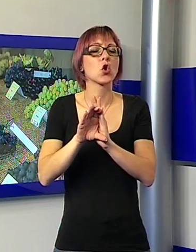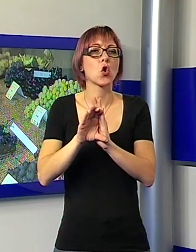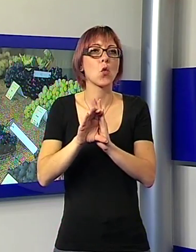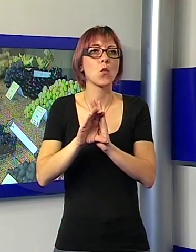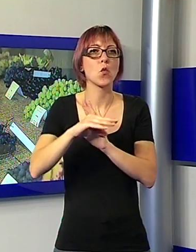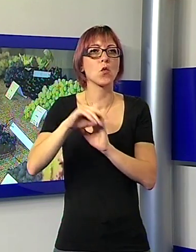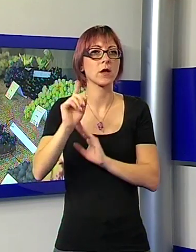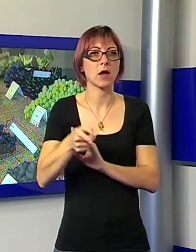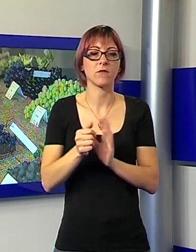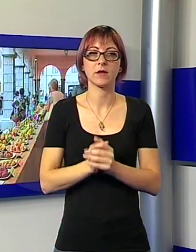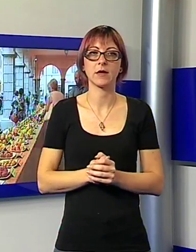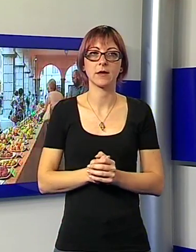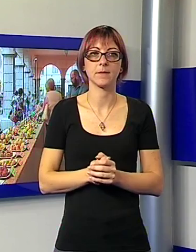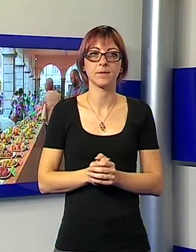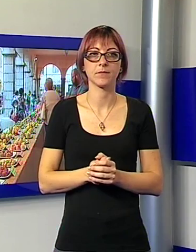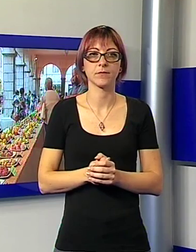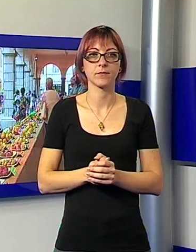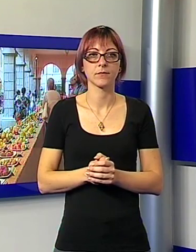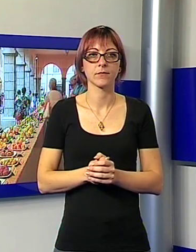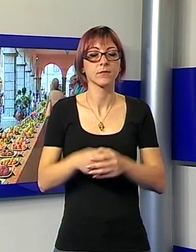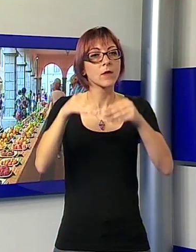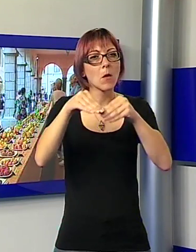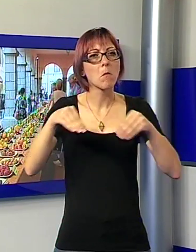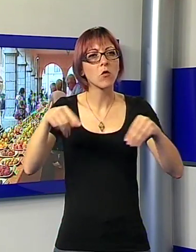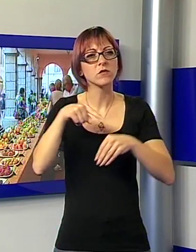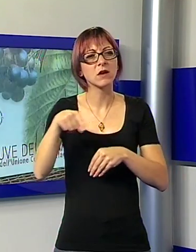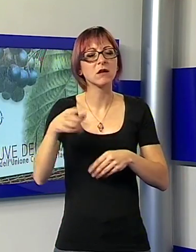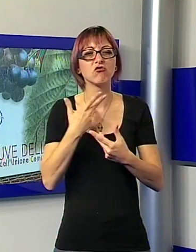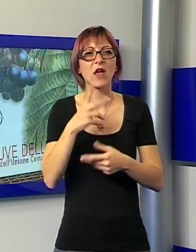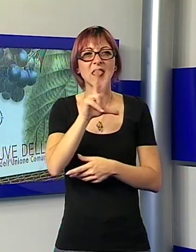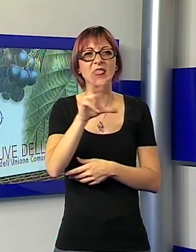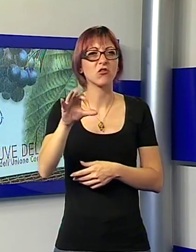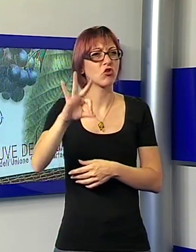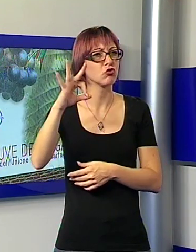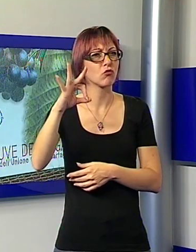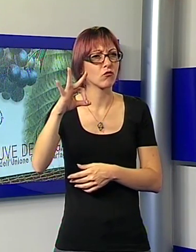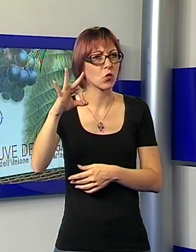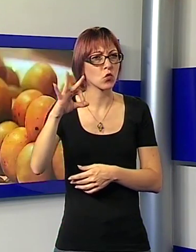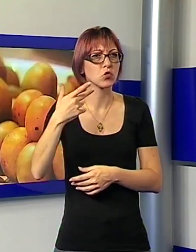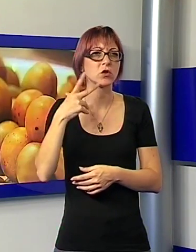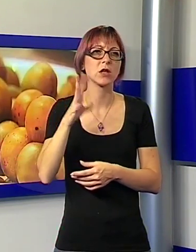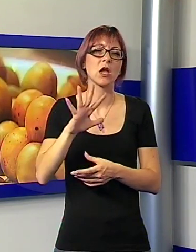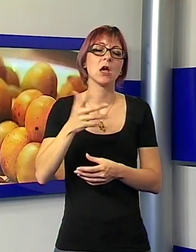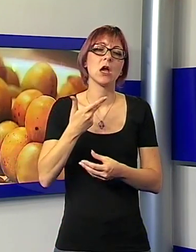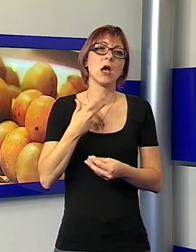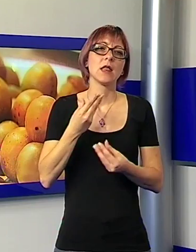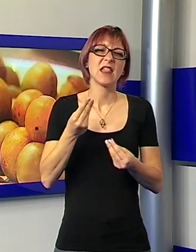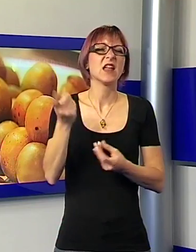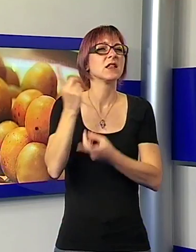In esposizione oltre 300 frutti, un centinaio provenienti dal centro regionale La Piana di Camporgiano. Qui